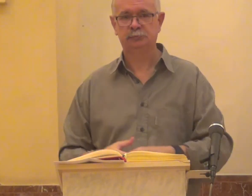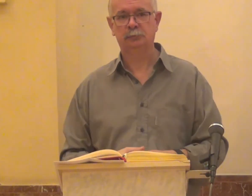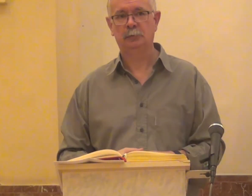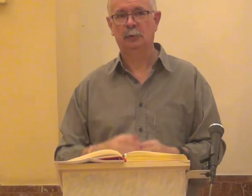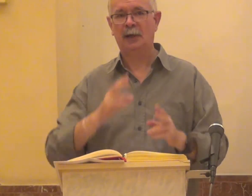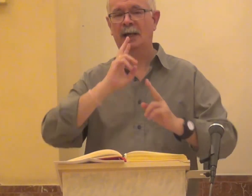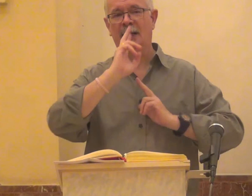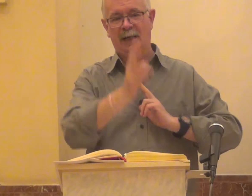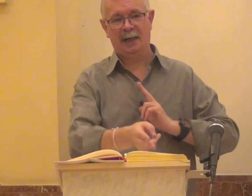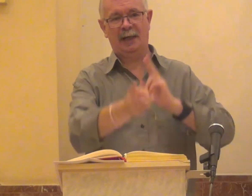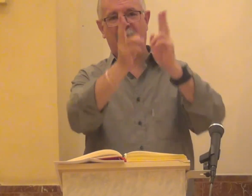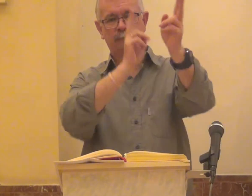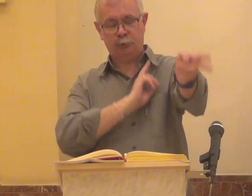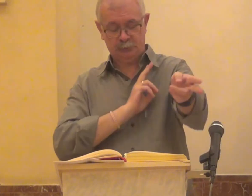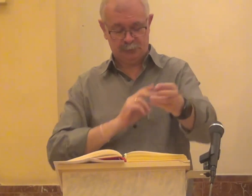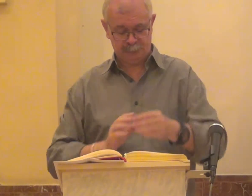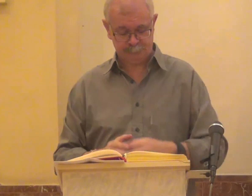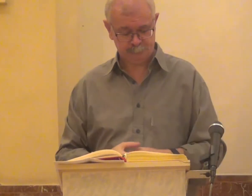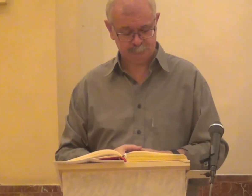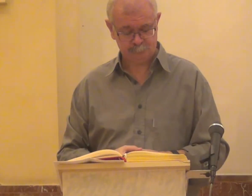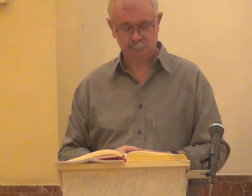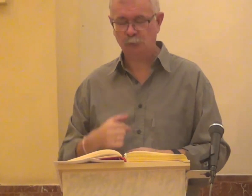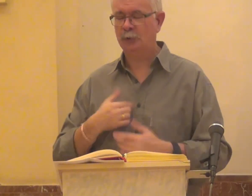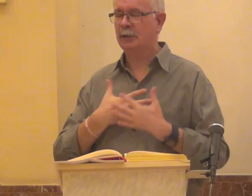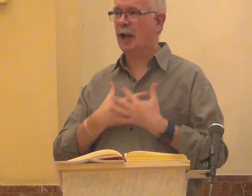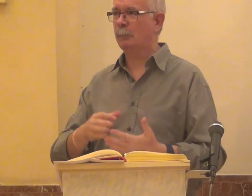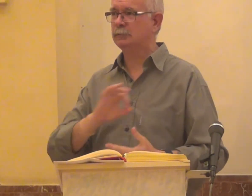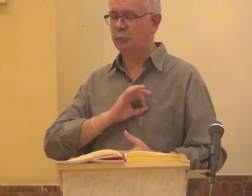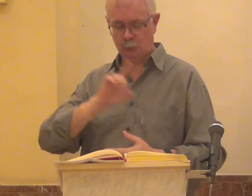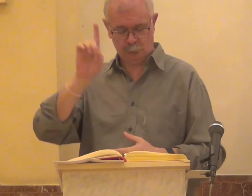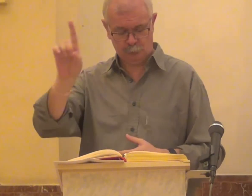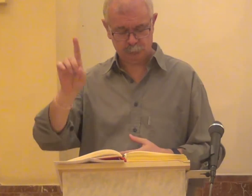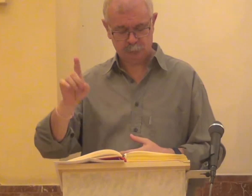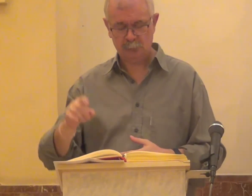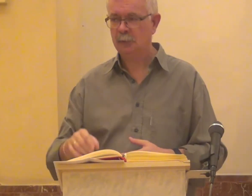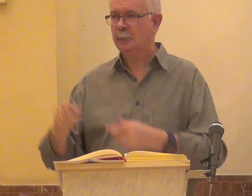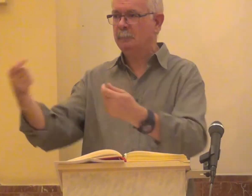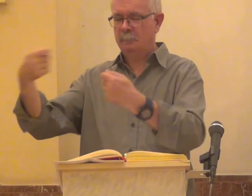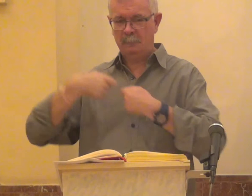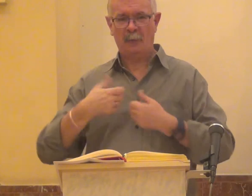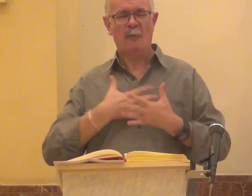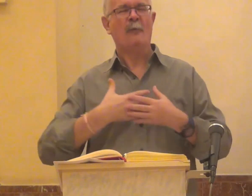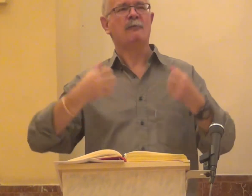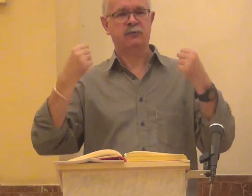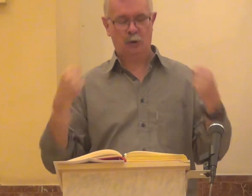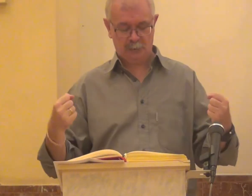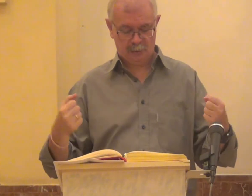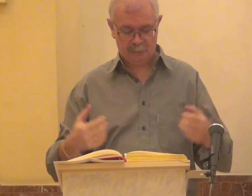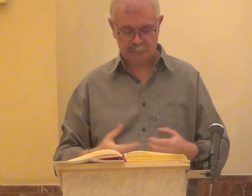enemigos Respondemos Yo te amo Señor Tú eres mi fortaleza